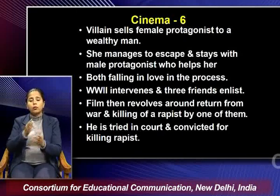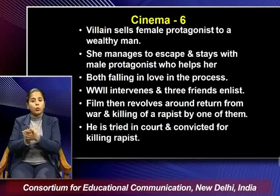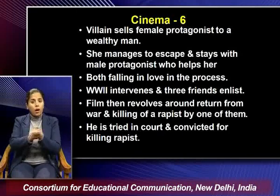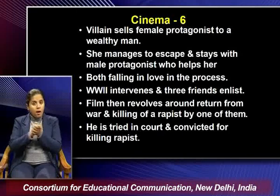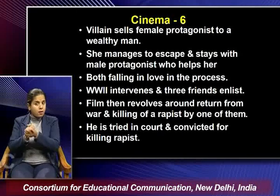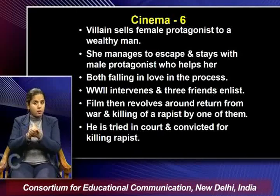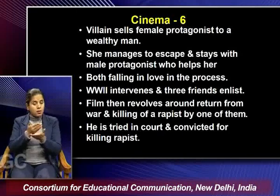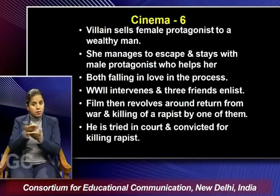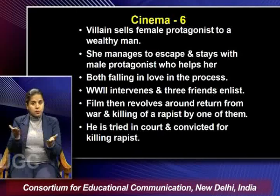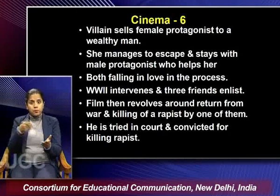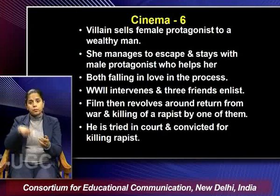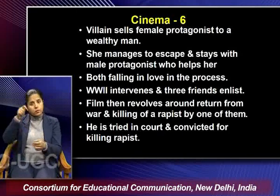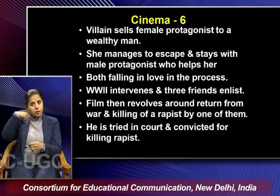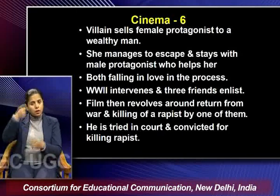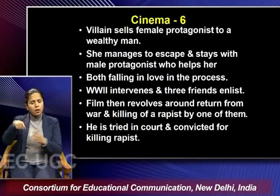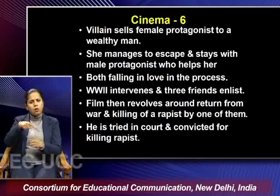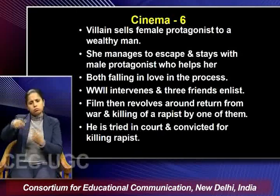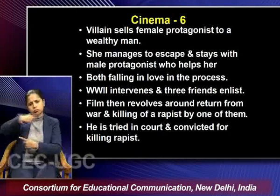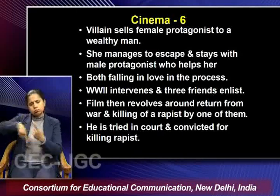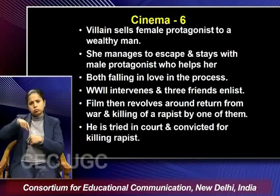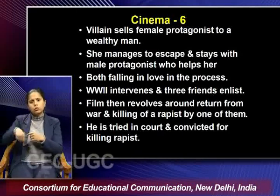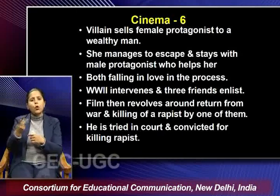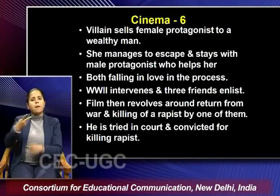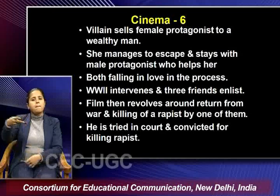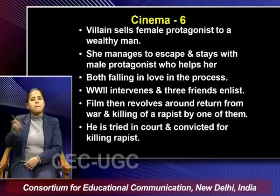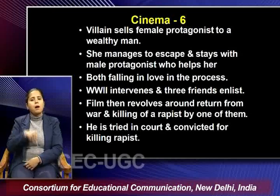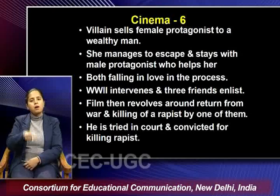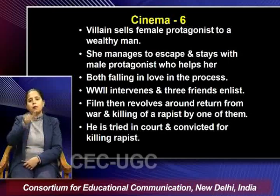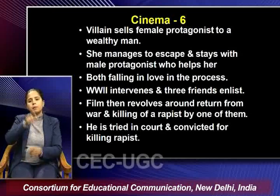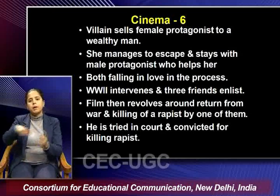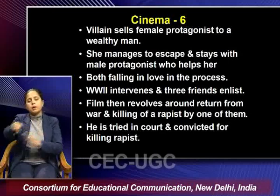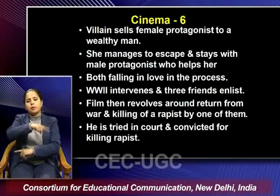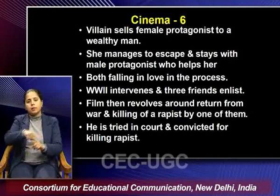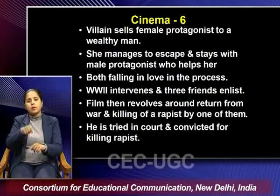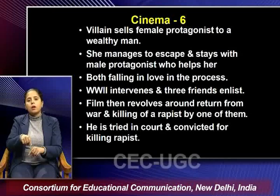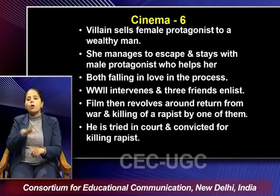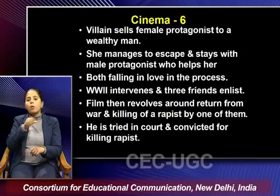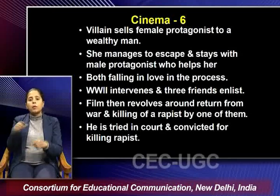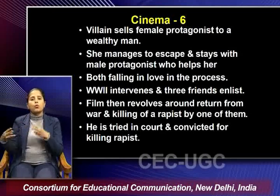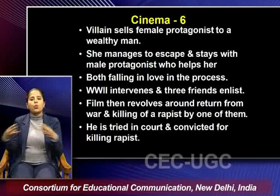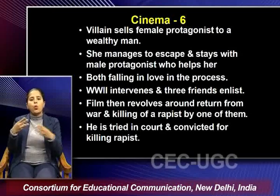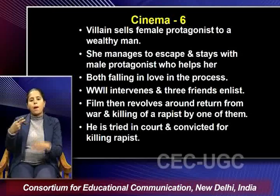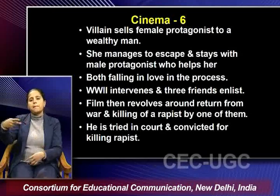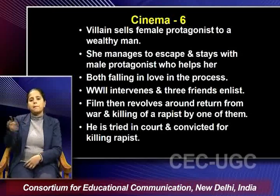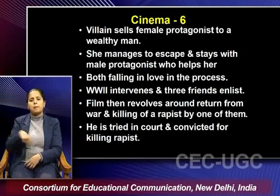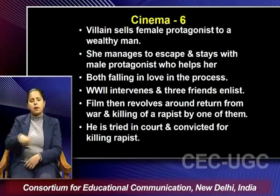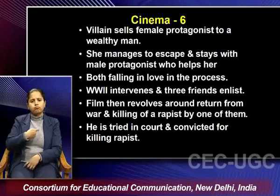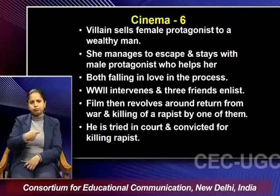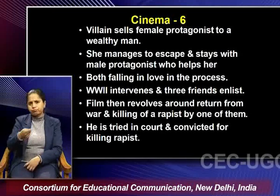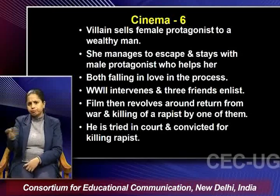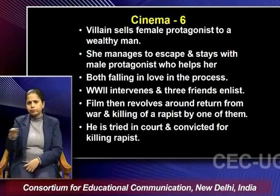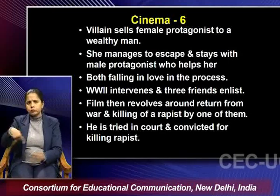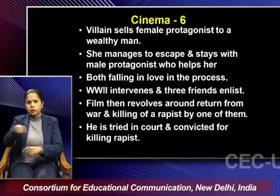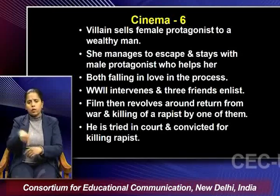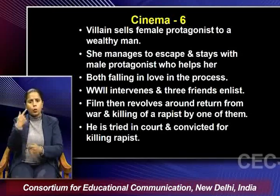and the film then revolves around the return of these people from the war and the killing of a